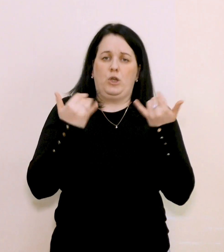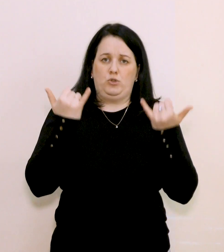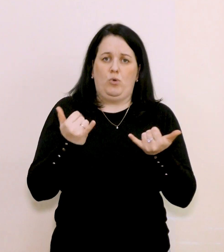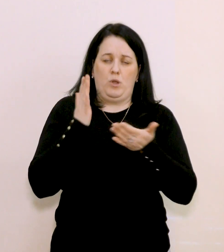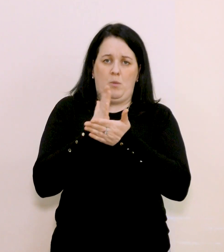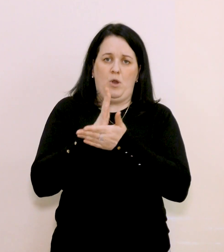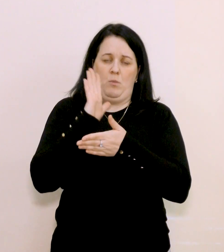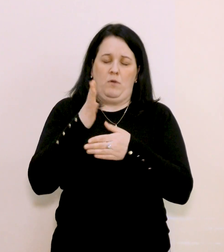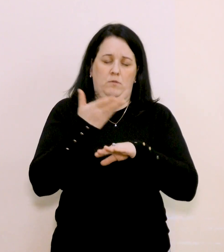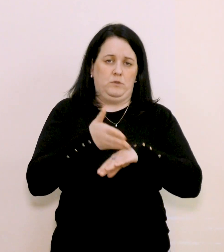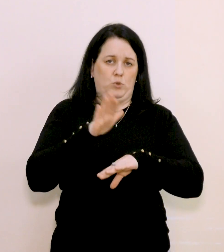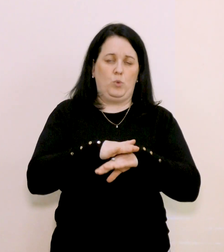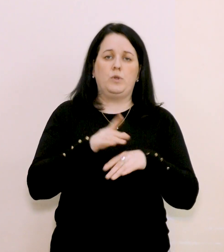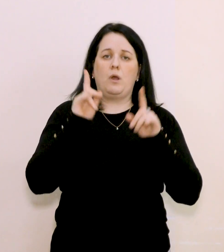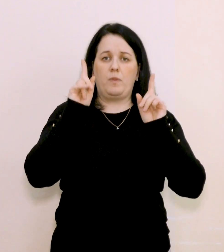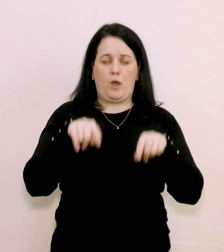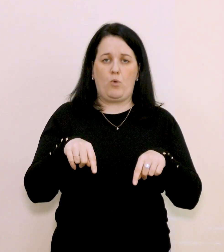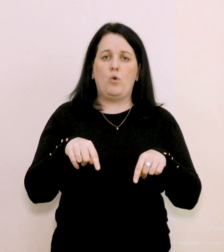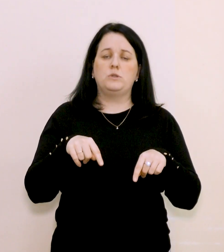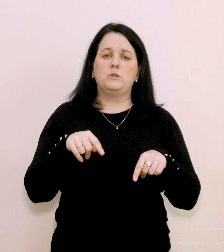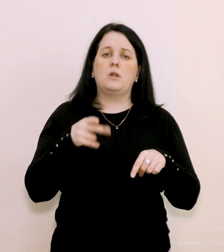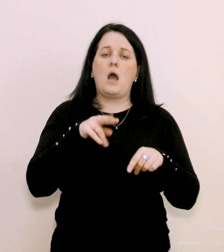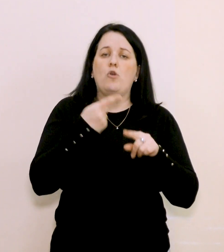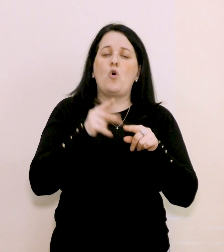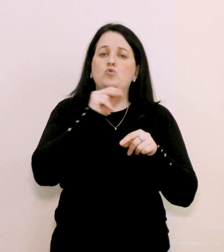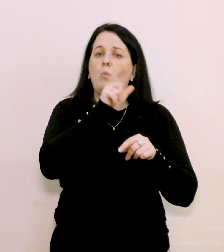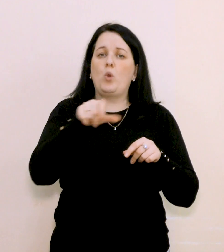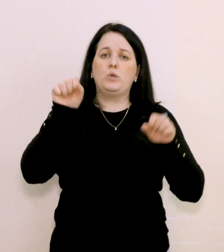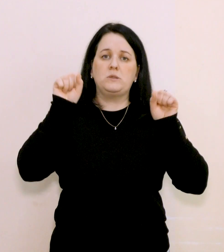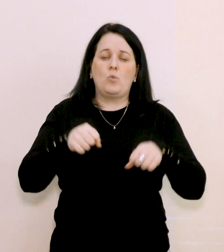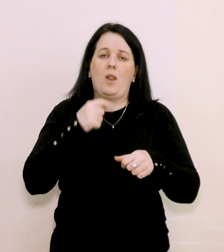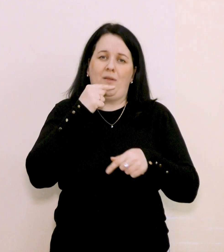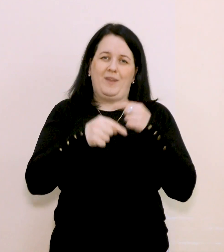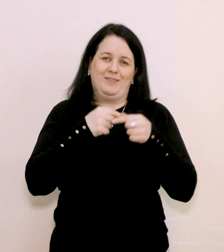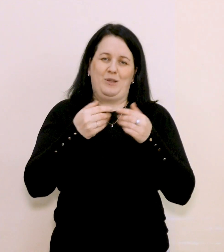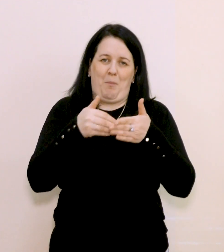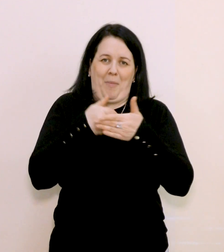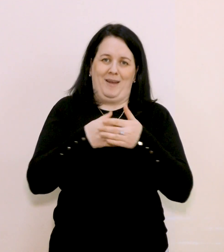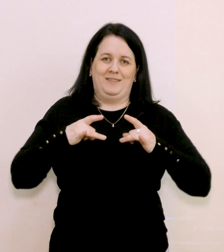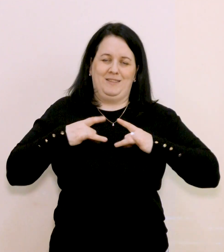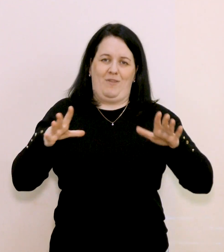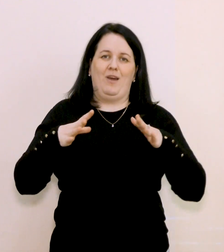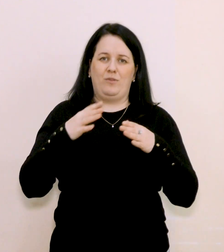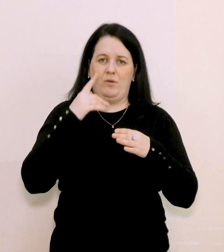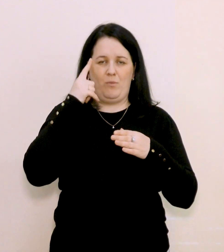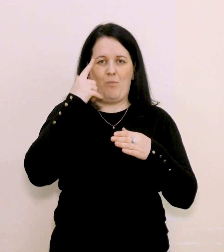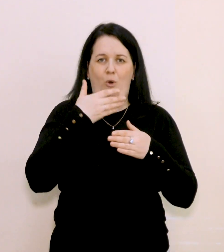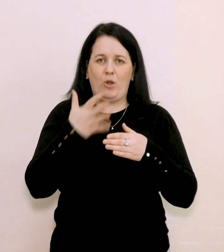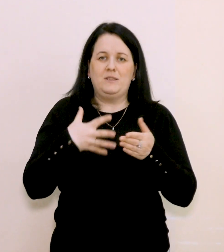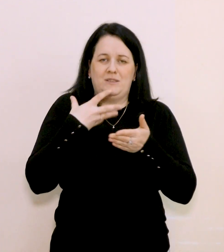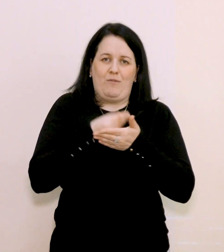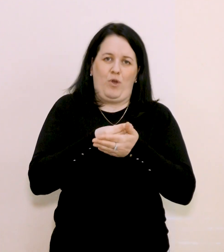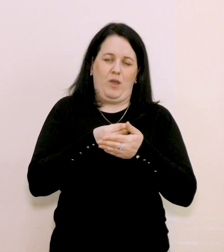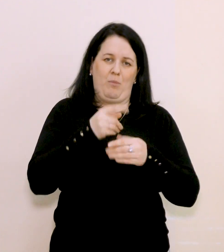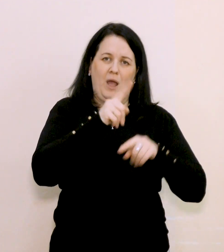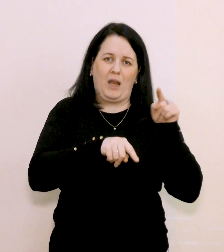перебувають в Скруті. Також для того, щоб люди могли традиційно перед великодніми святами поклонитися своїм